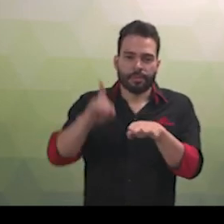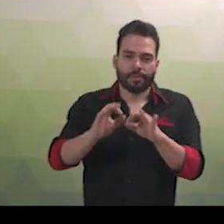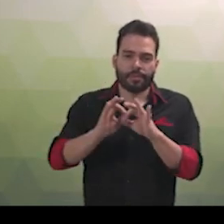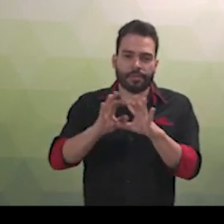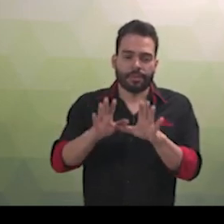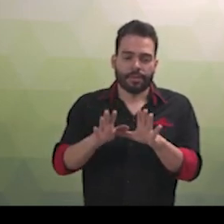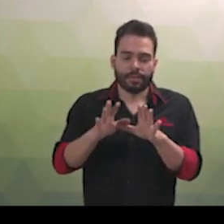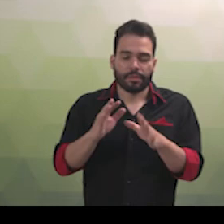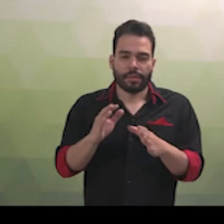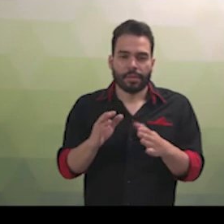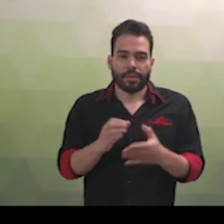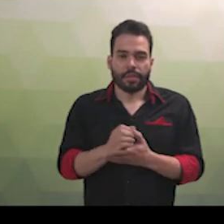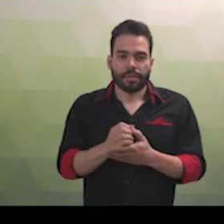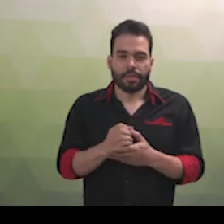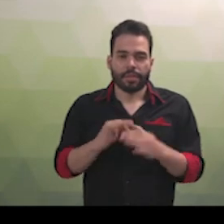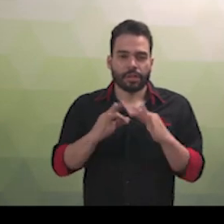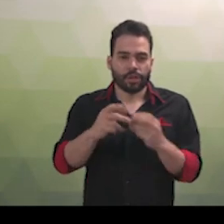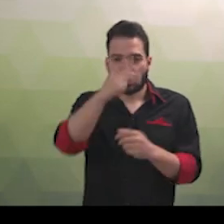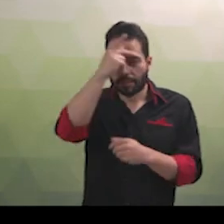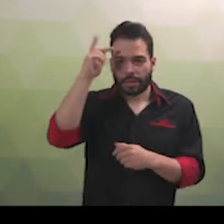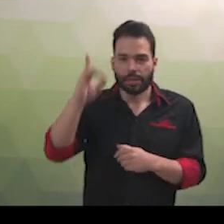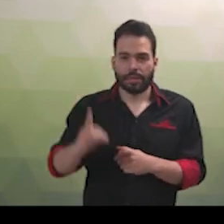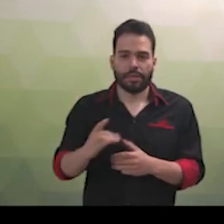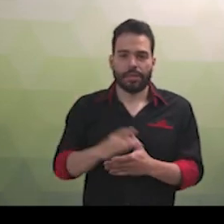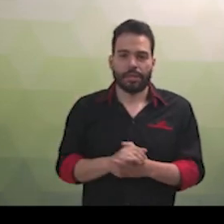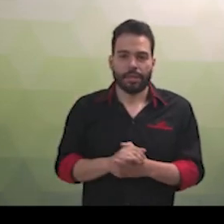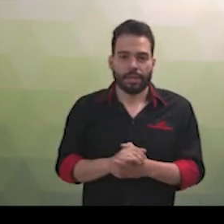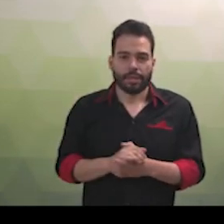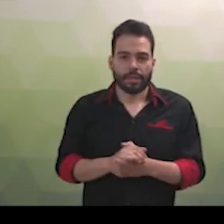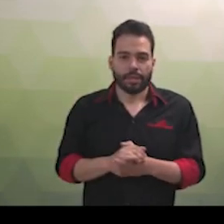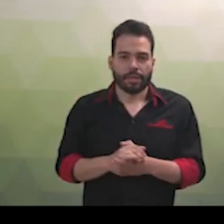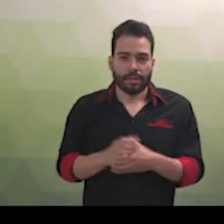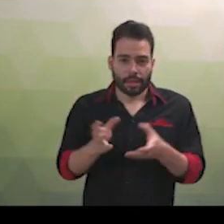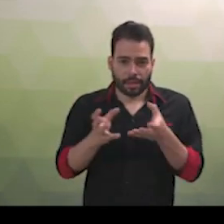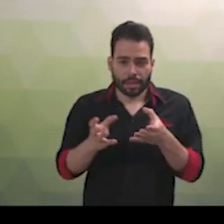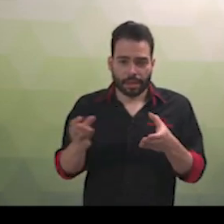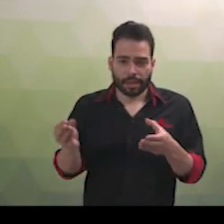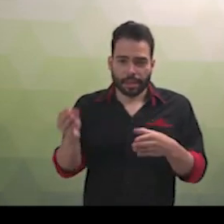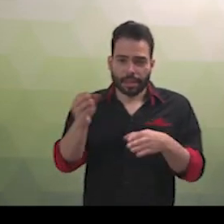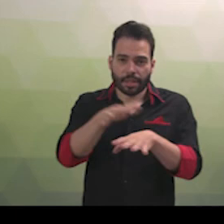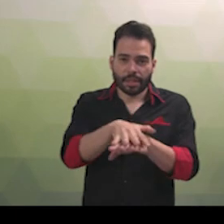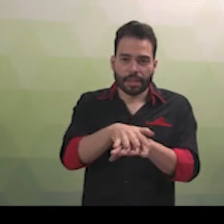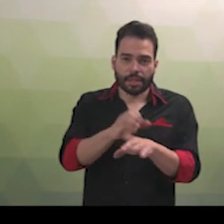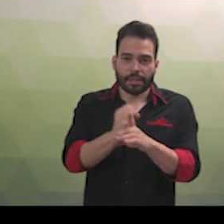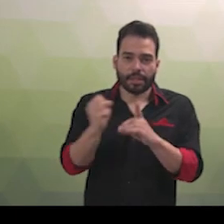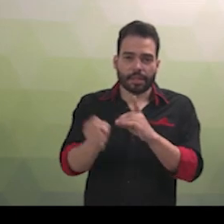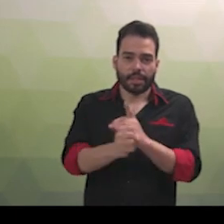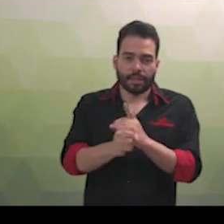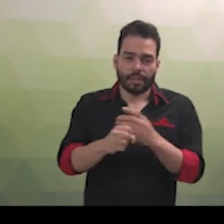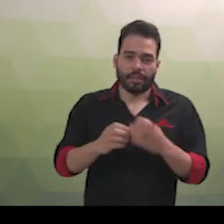e das liberdades fundamentais por pessoa com deficiência, visando a sua inclusão social e cidadania. Artigo